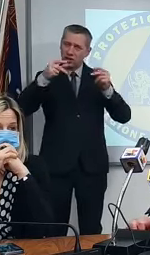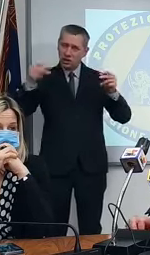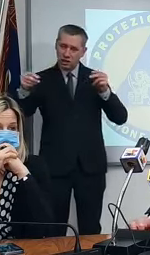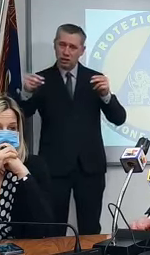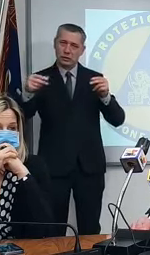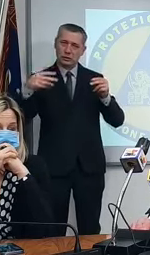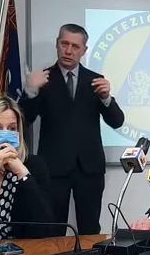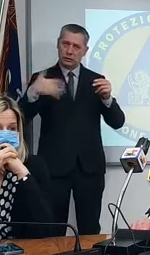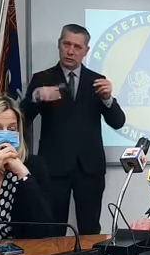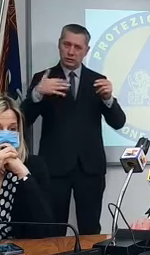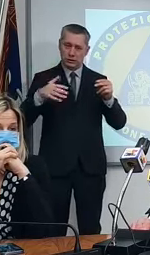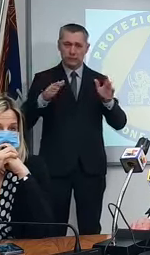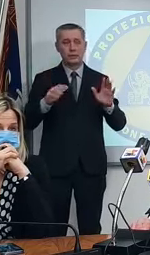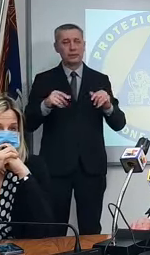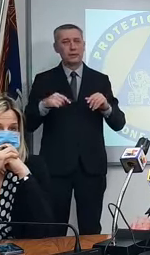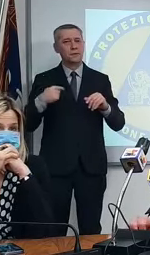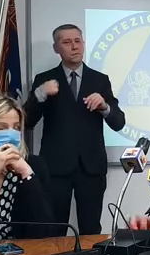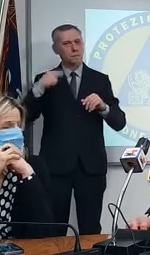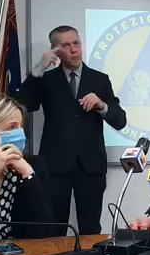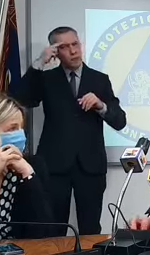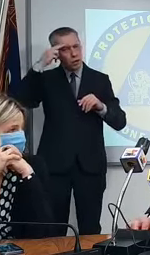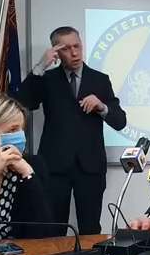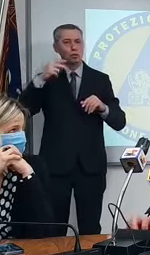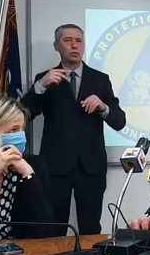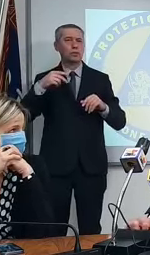mi ricordo cito